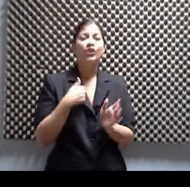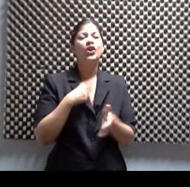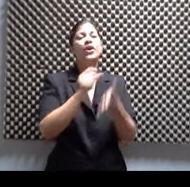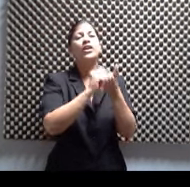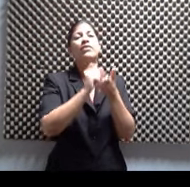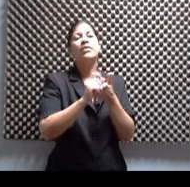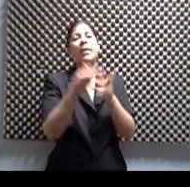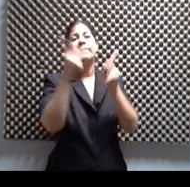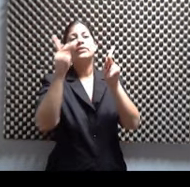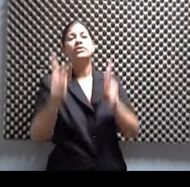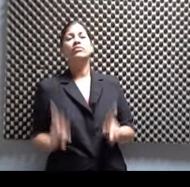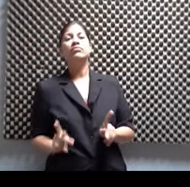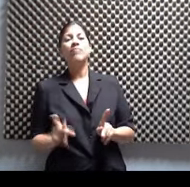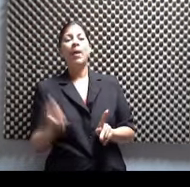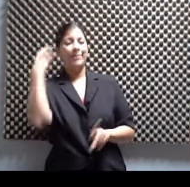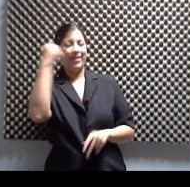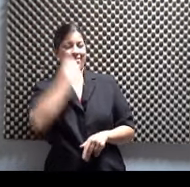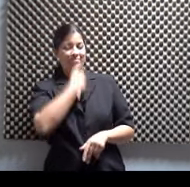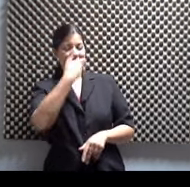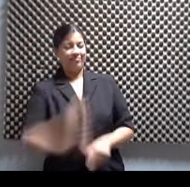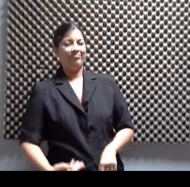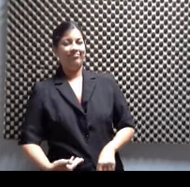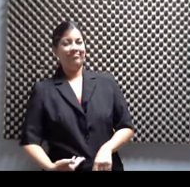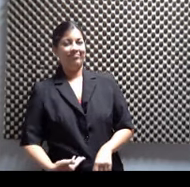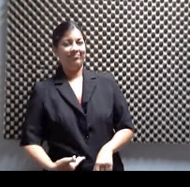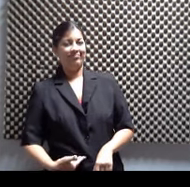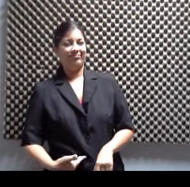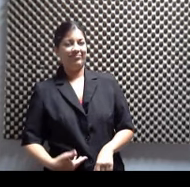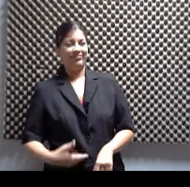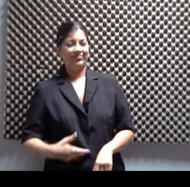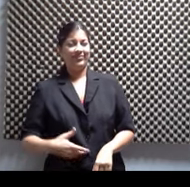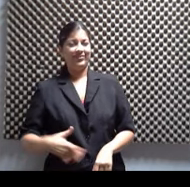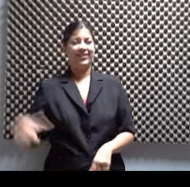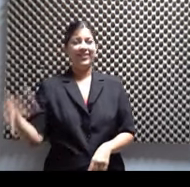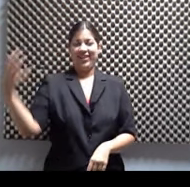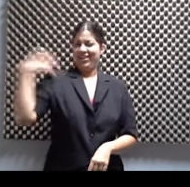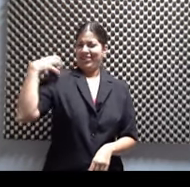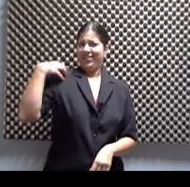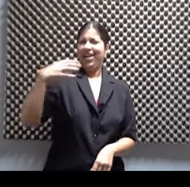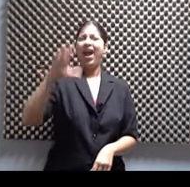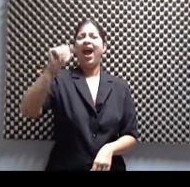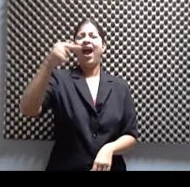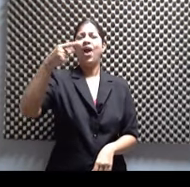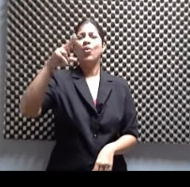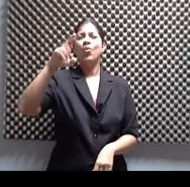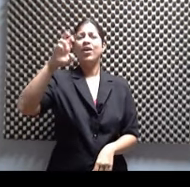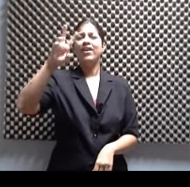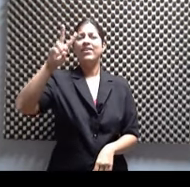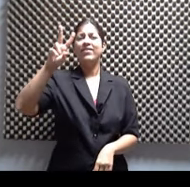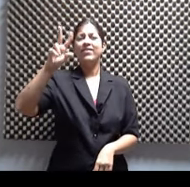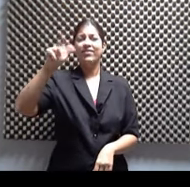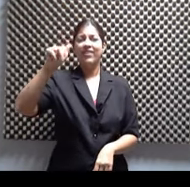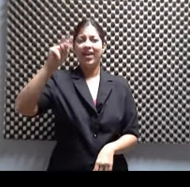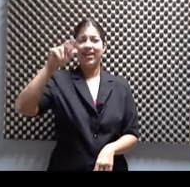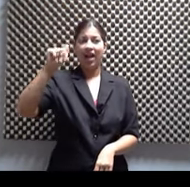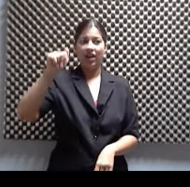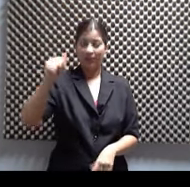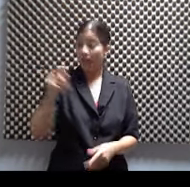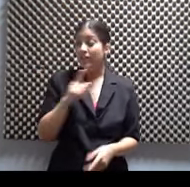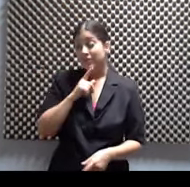el Cacico Ivana. Sí, porque él no es de actor, nadie te lo cuesta. Siempre, también. Esa estaba en la cláusula. Pero mira, no. También si yo solo escribo, pero yo